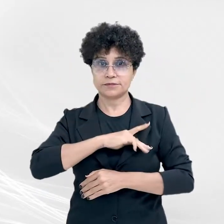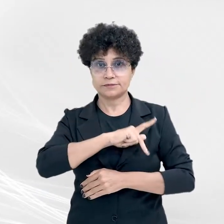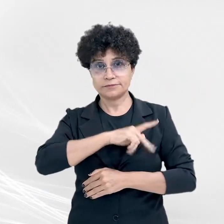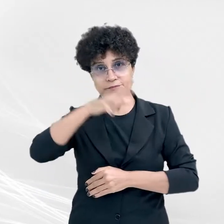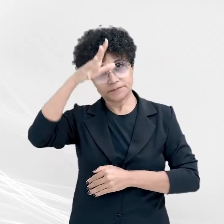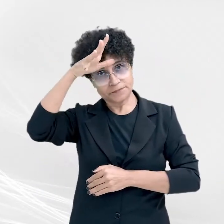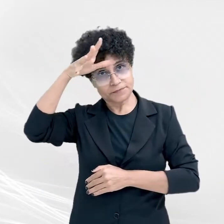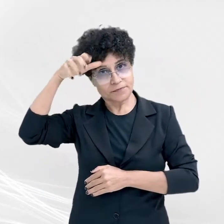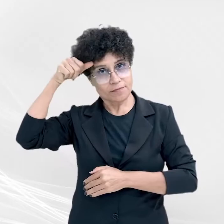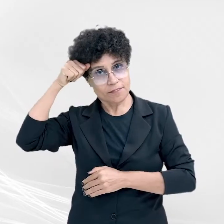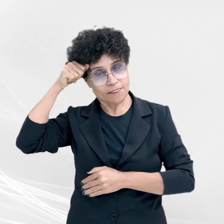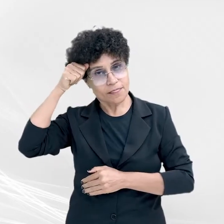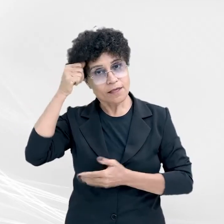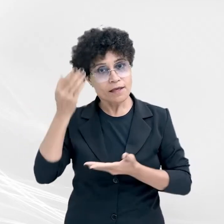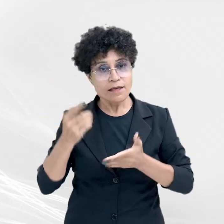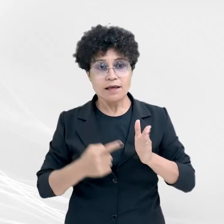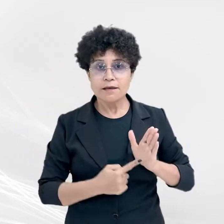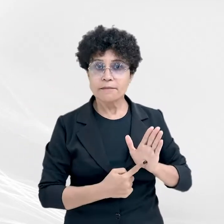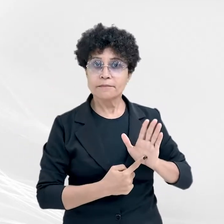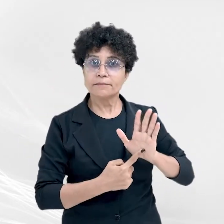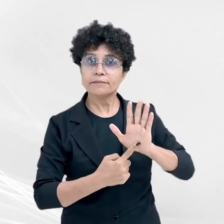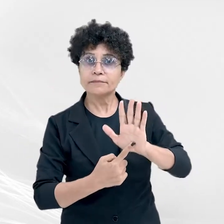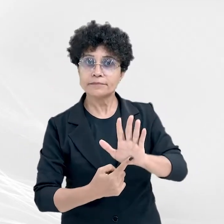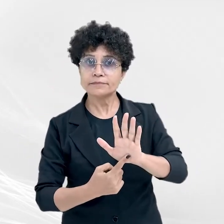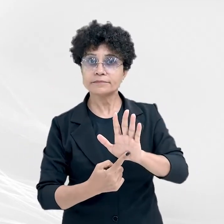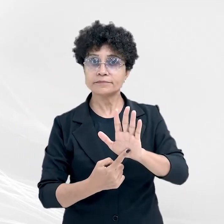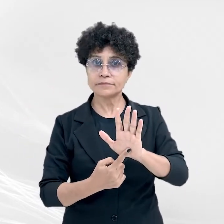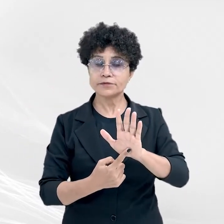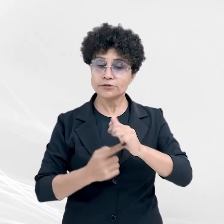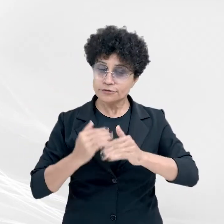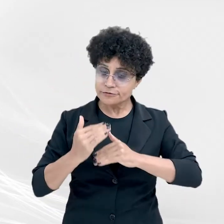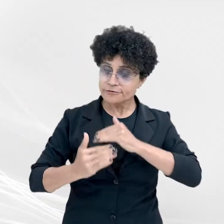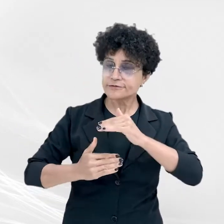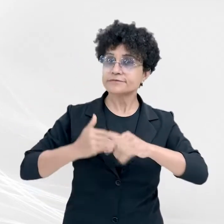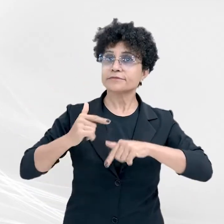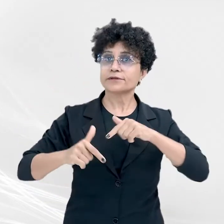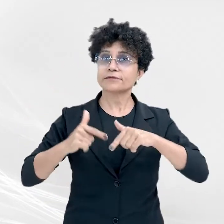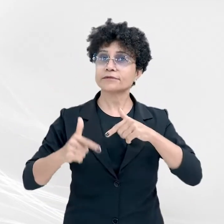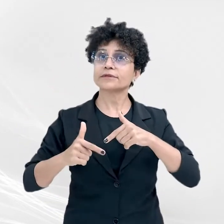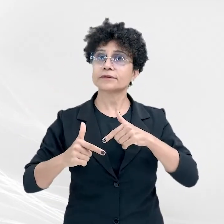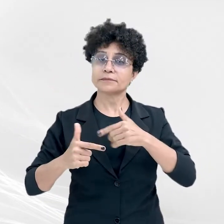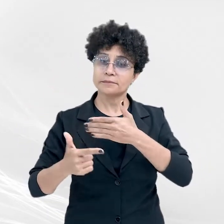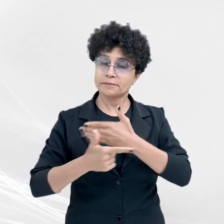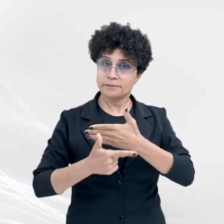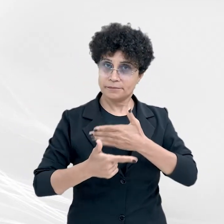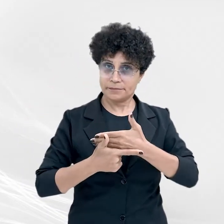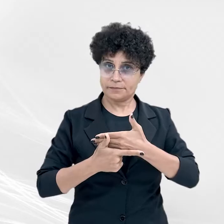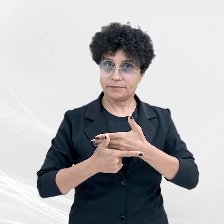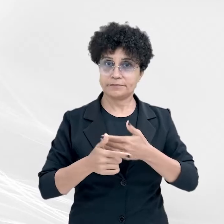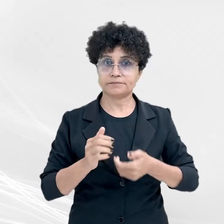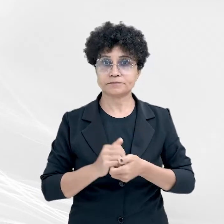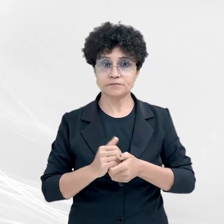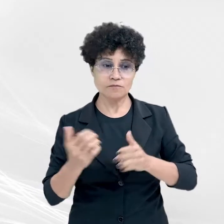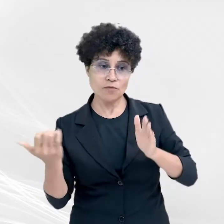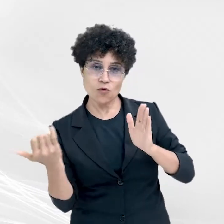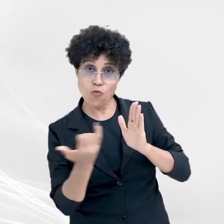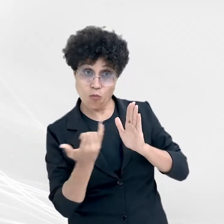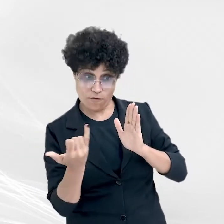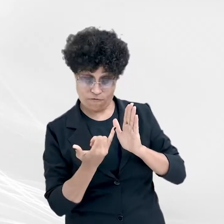de Mato Grosso para a apresentação do desempenho funcional. As informações